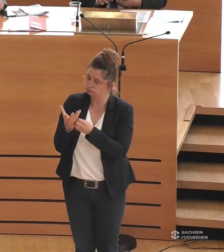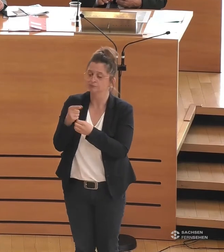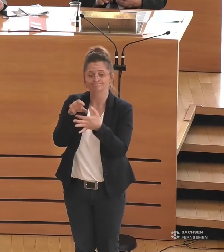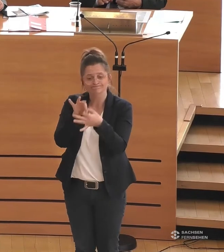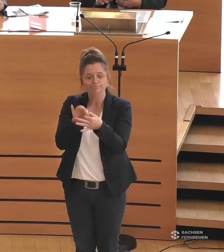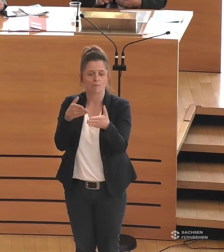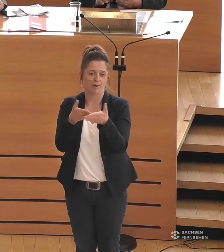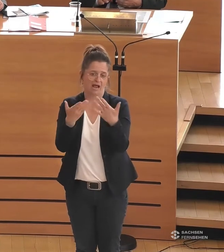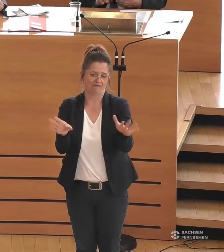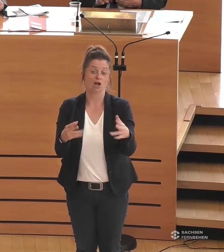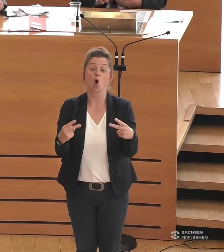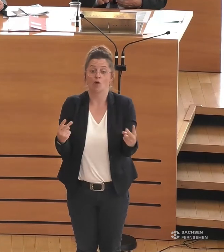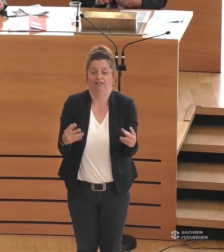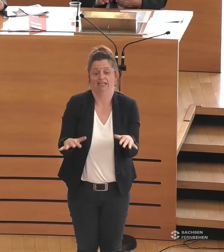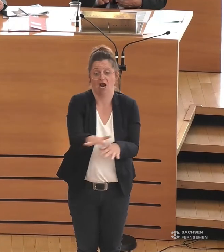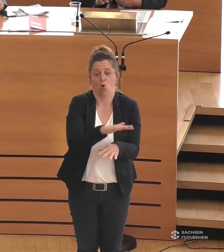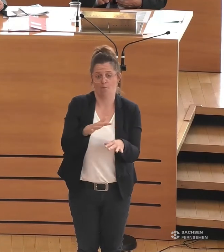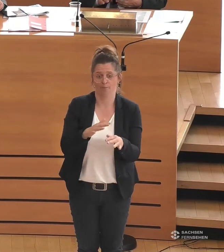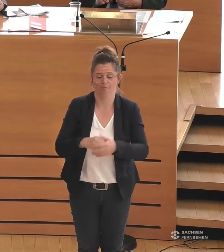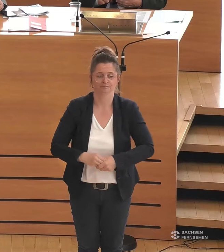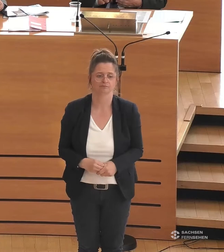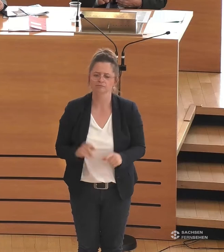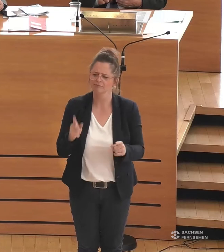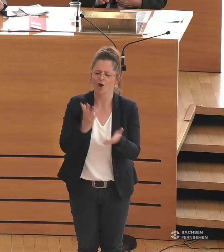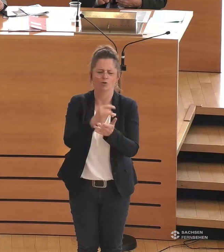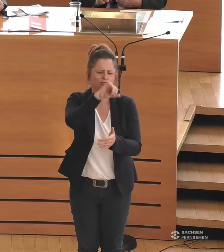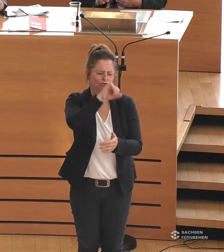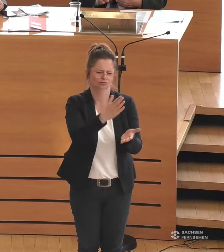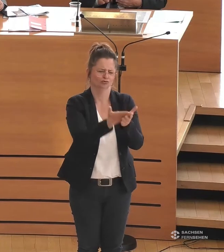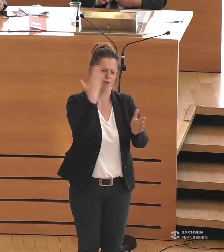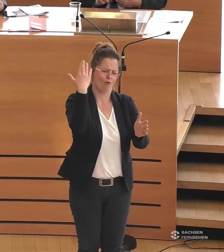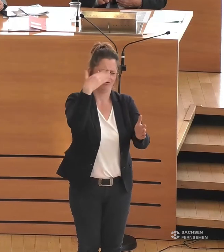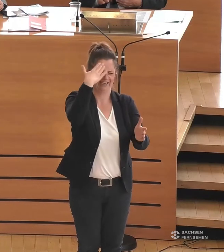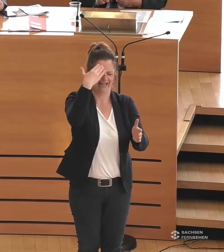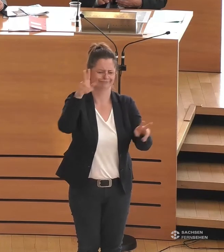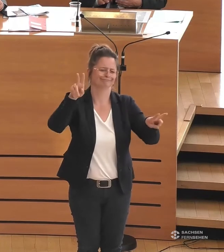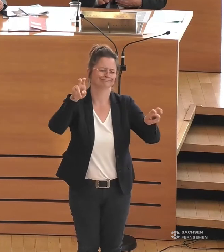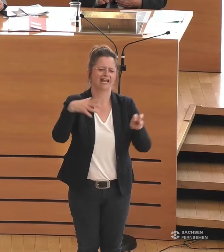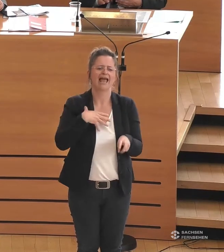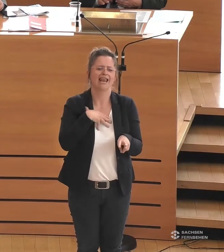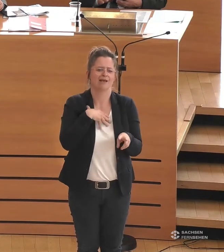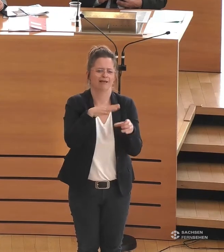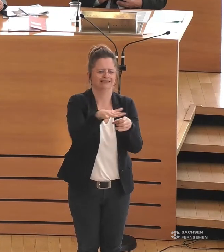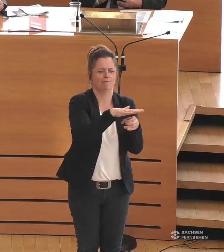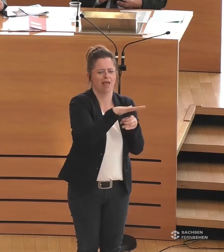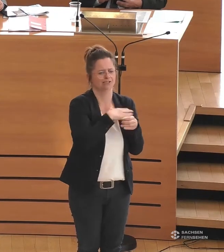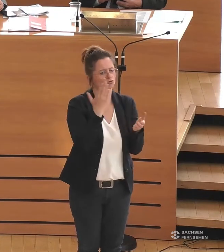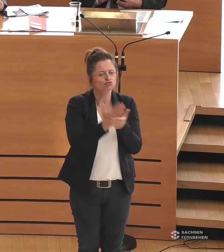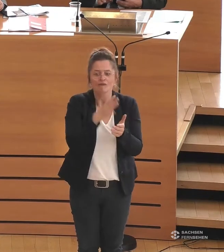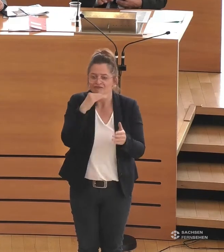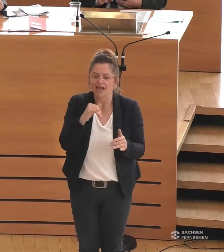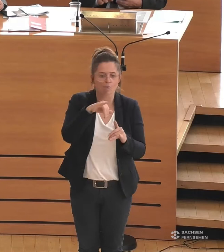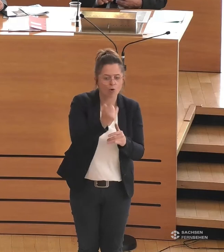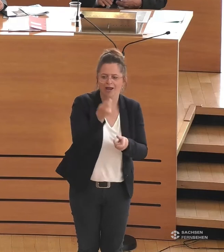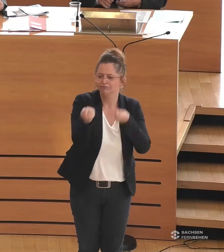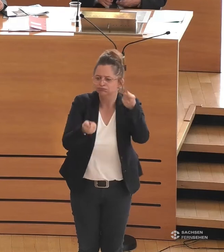umzusetzen. Genauso gibt es auch das schon sehr bekannte und beliebte Programm Lieblingsplätze, wo auch sehr, sehr viele Projekte bereits umgesetzt